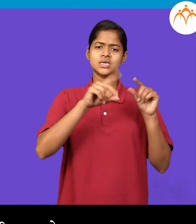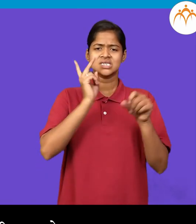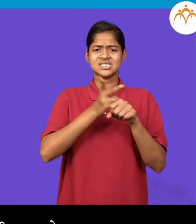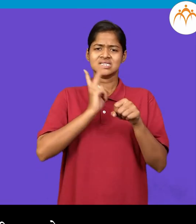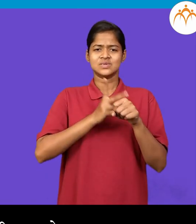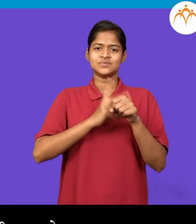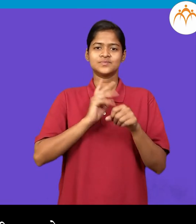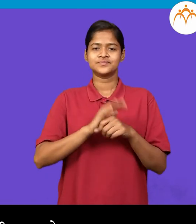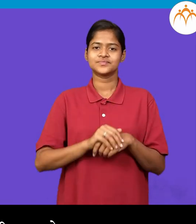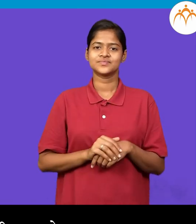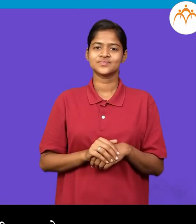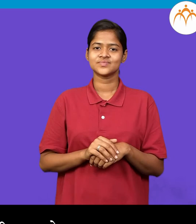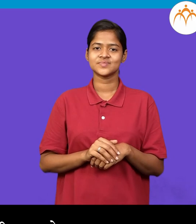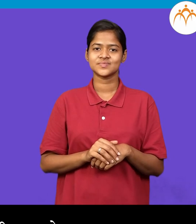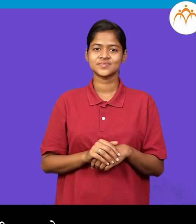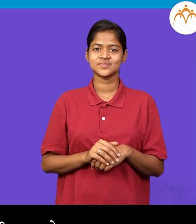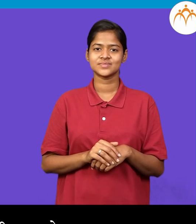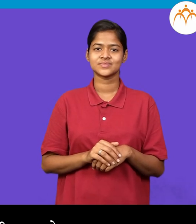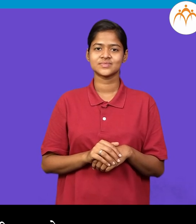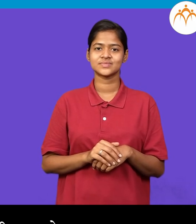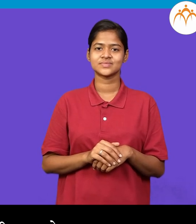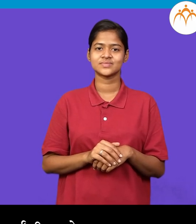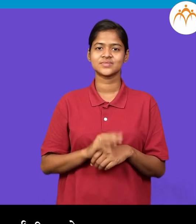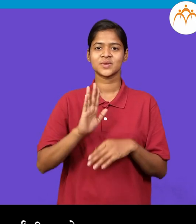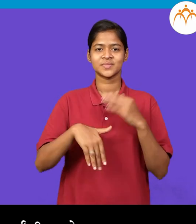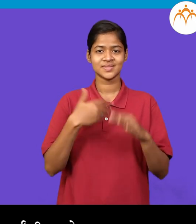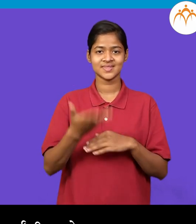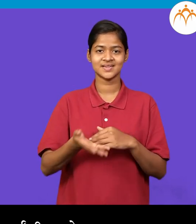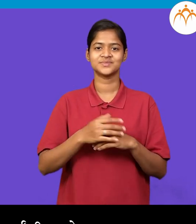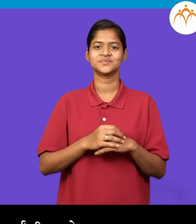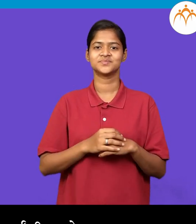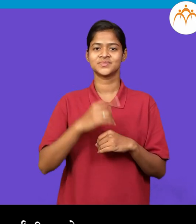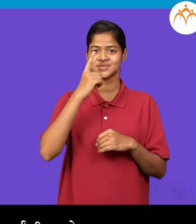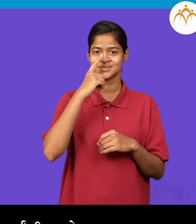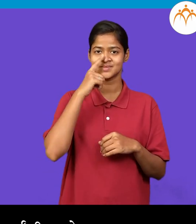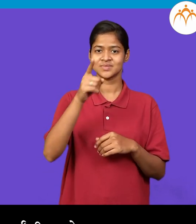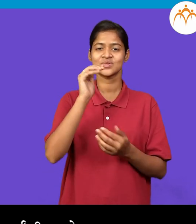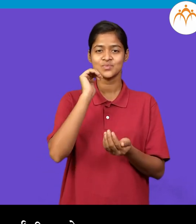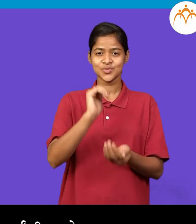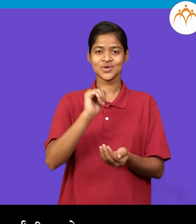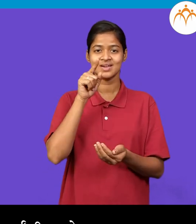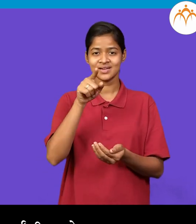तसच आधी घैचे मग ती छोटी शी तीन वर्शांची आहे